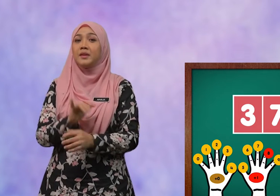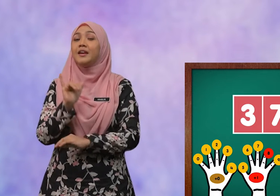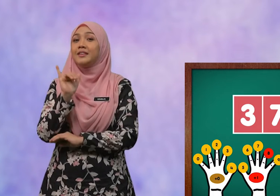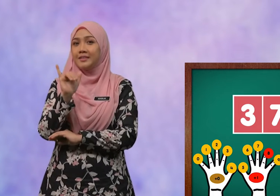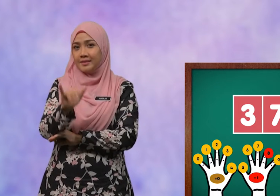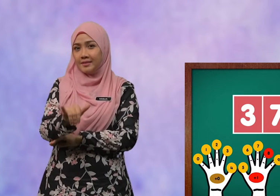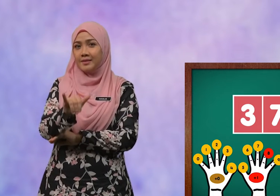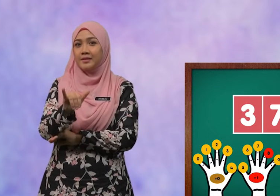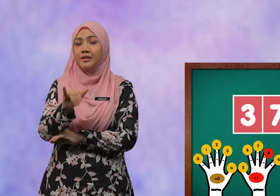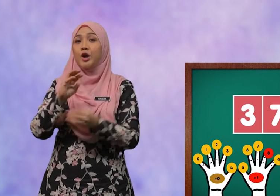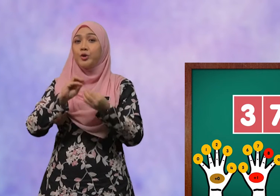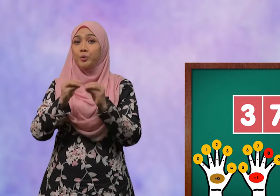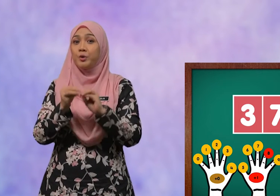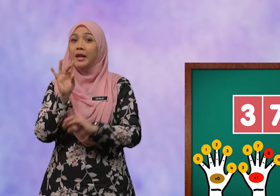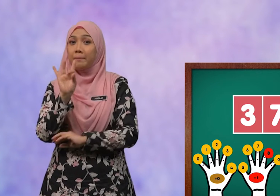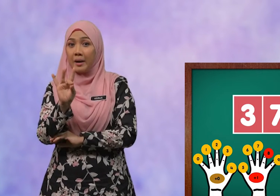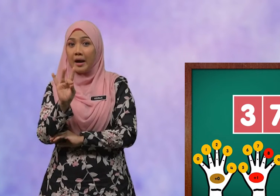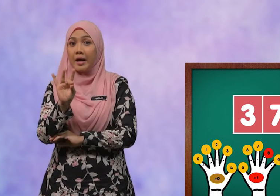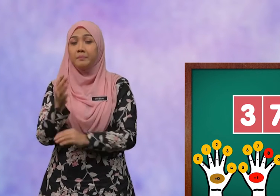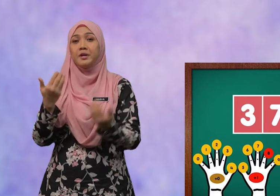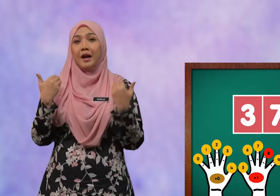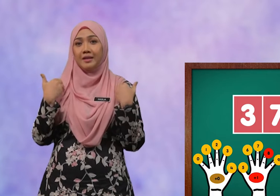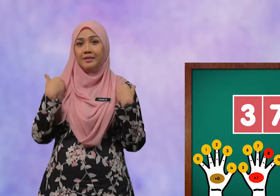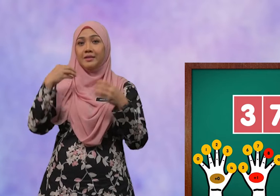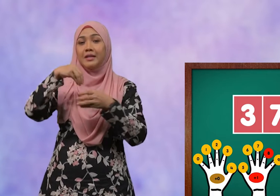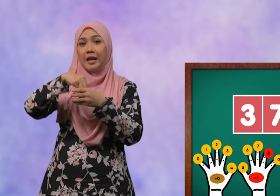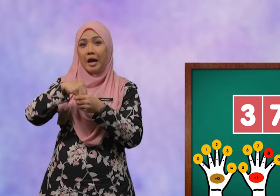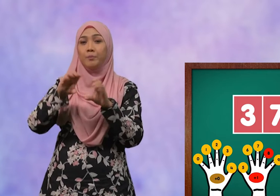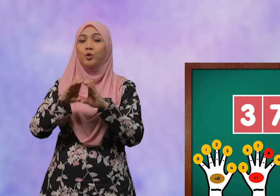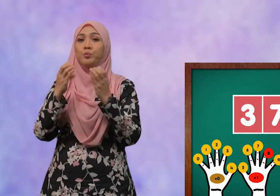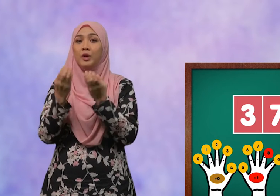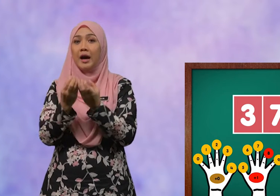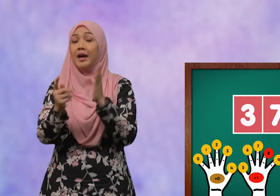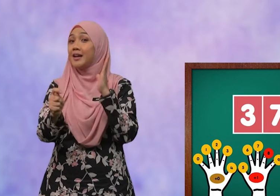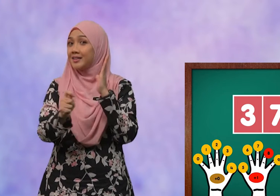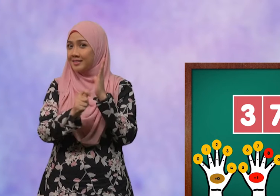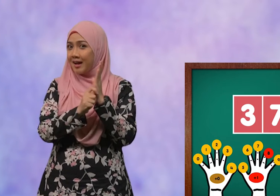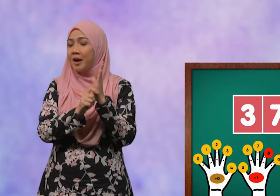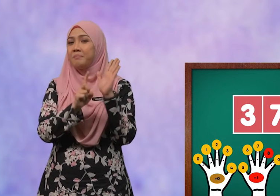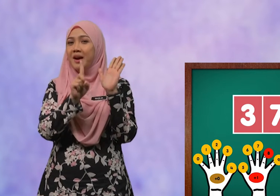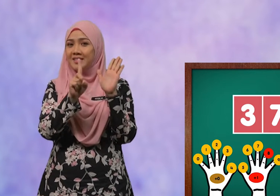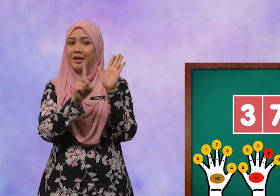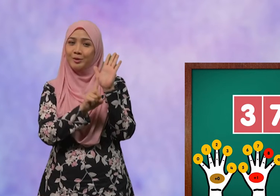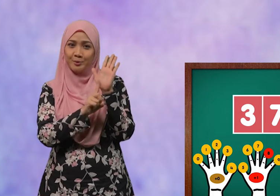Ya, nombor lapan berada dalam kumpulan tambah satu.